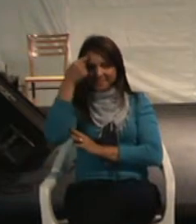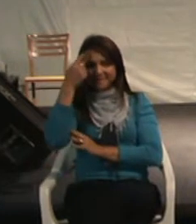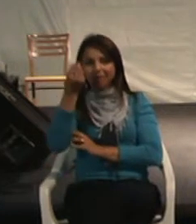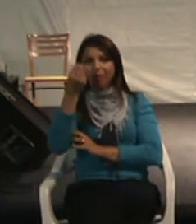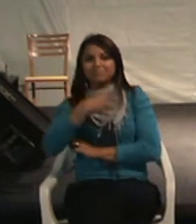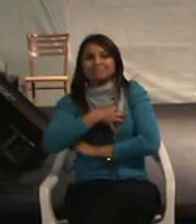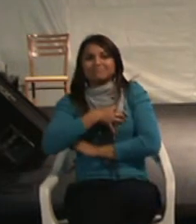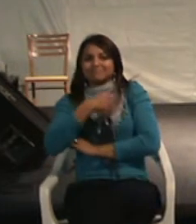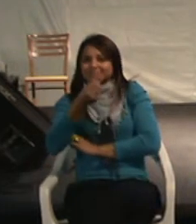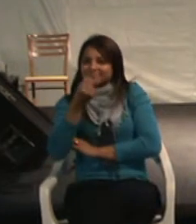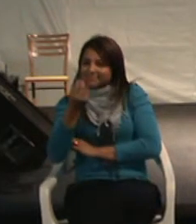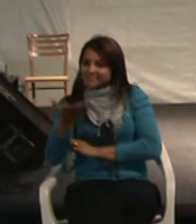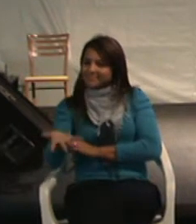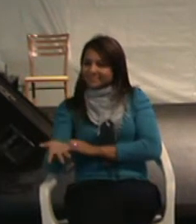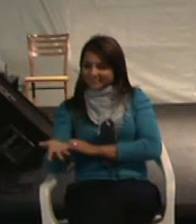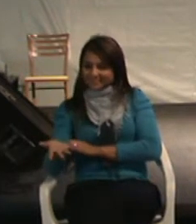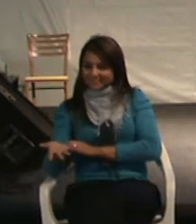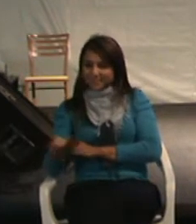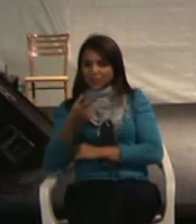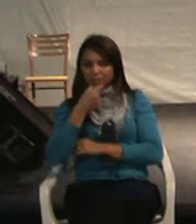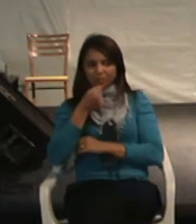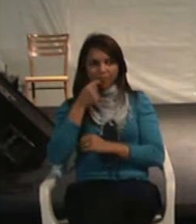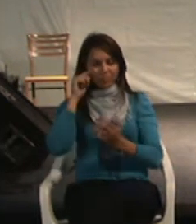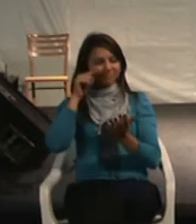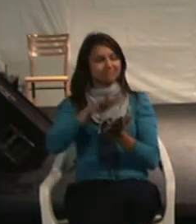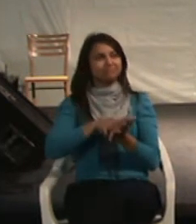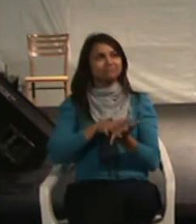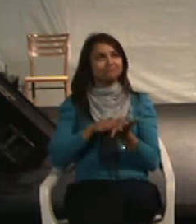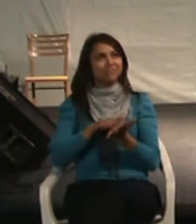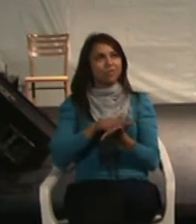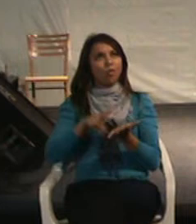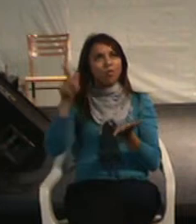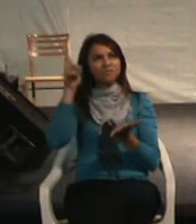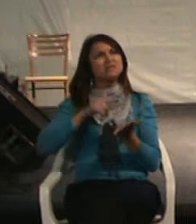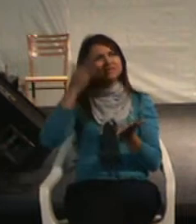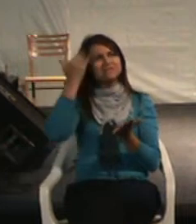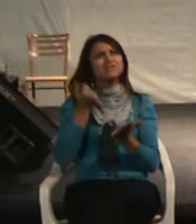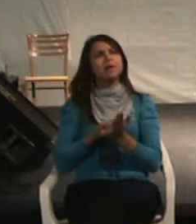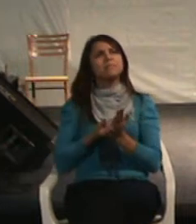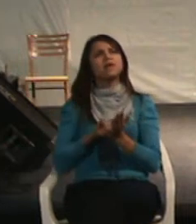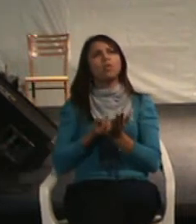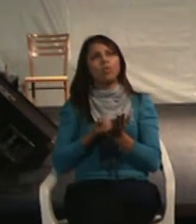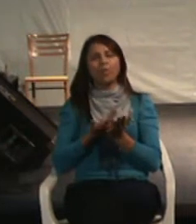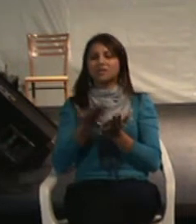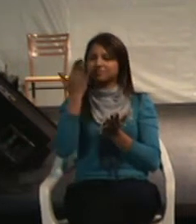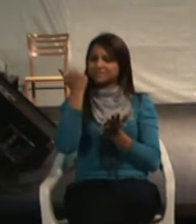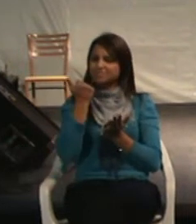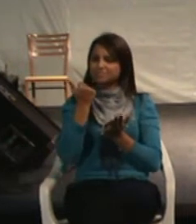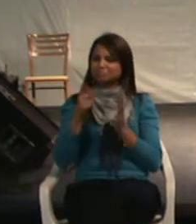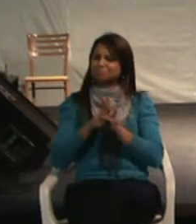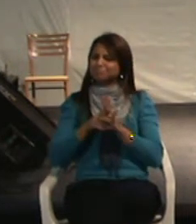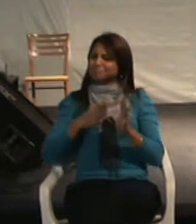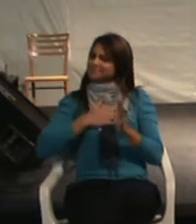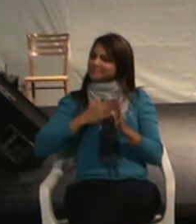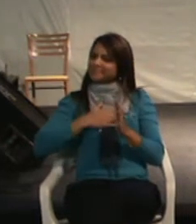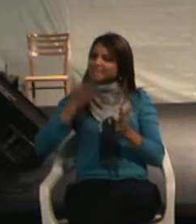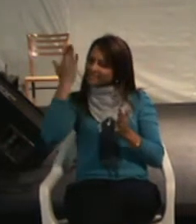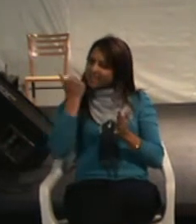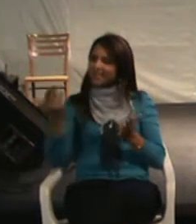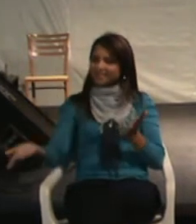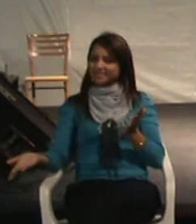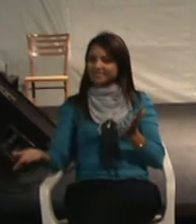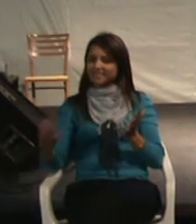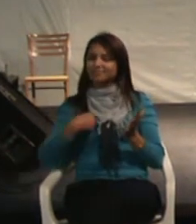que significa isso? O cara olha a própria conta, paga, sabe quanto gastou? Imagina, o cara